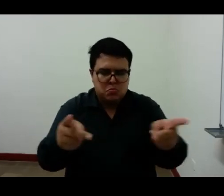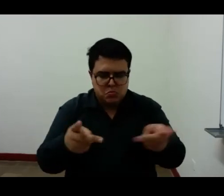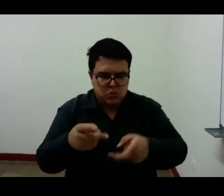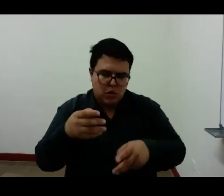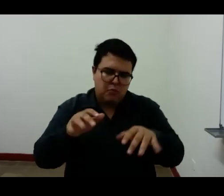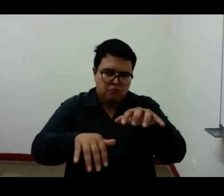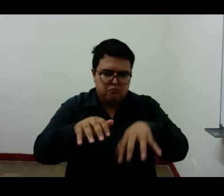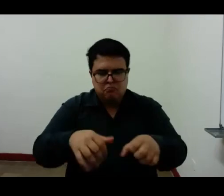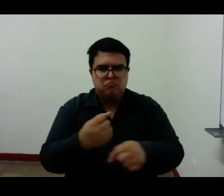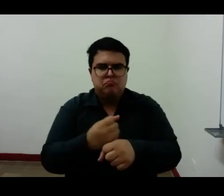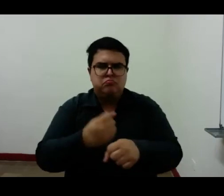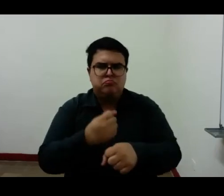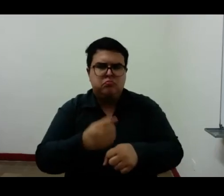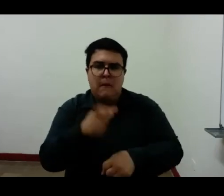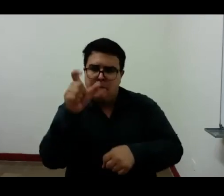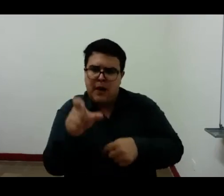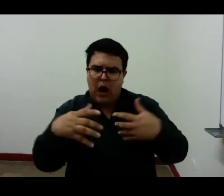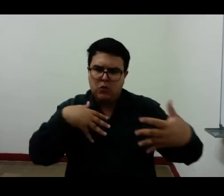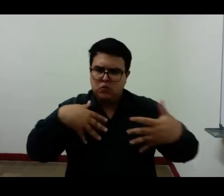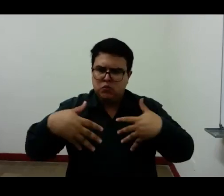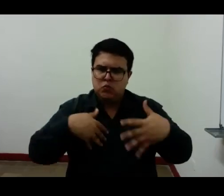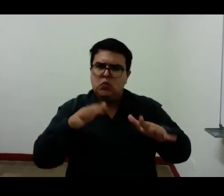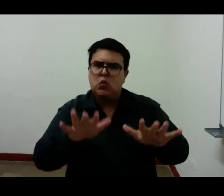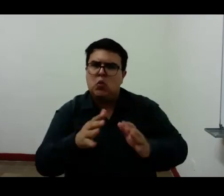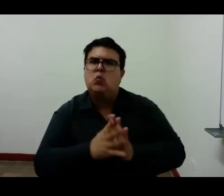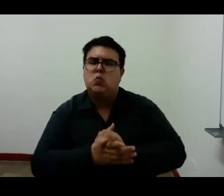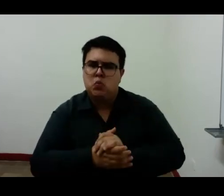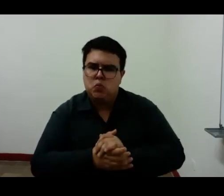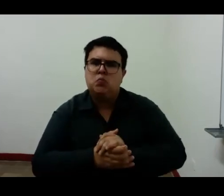este actor también es un actor